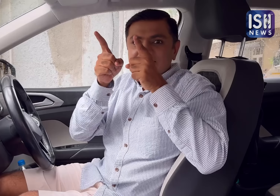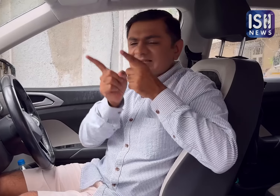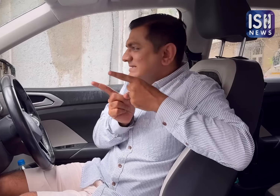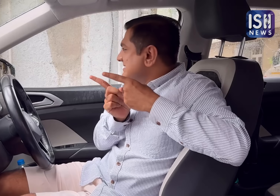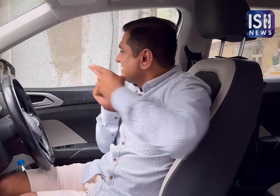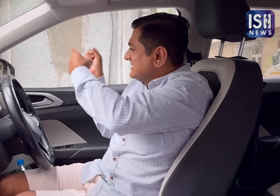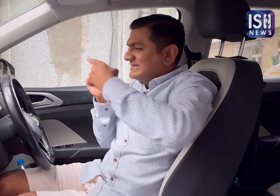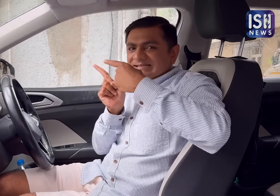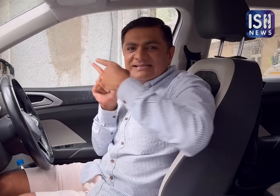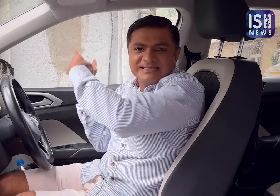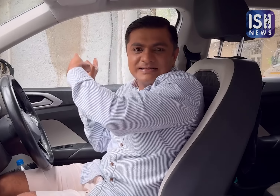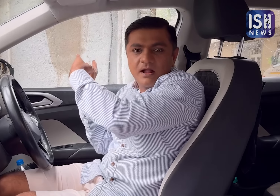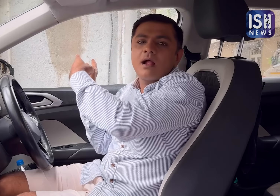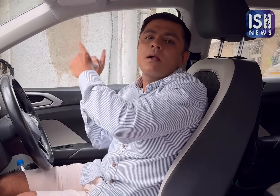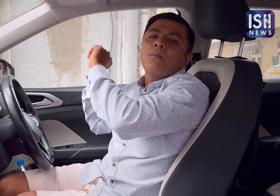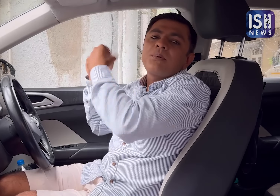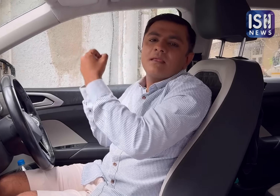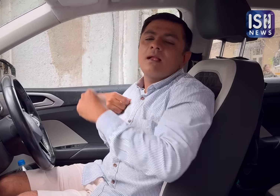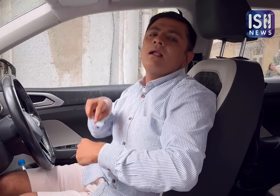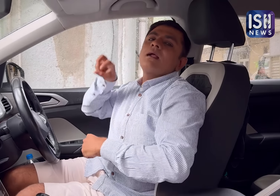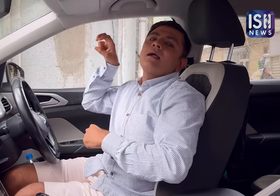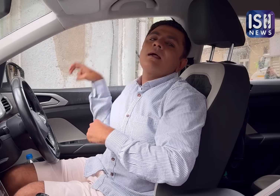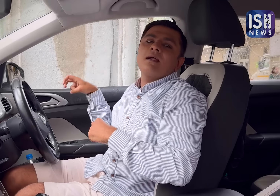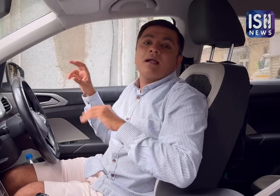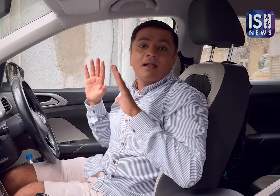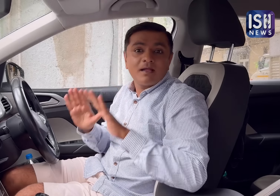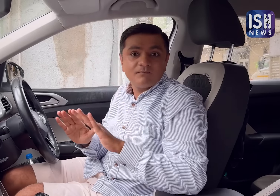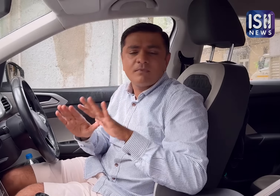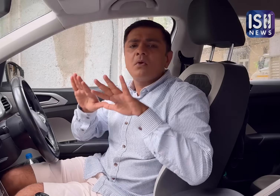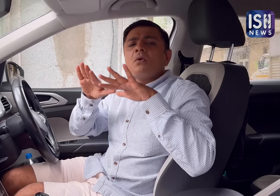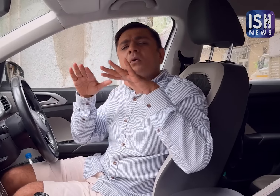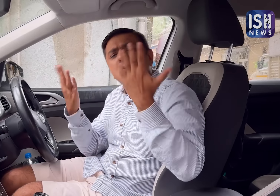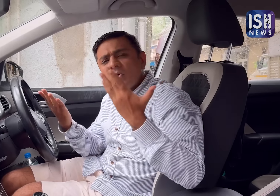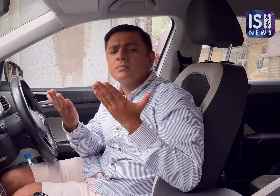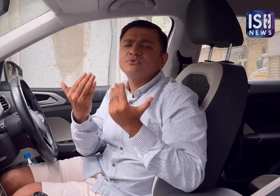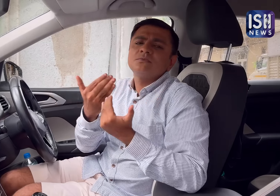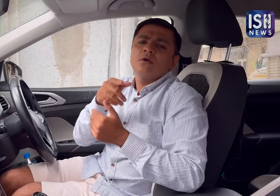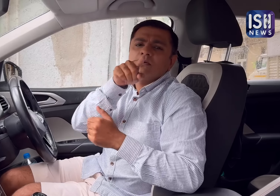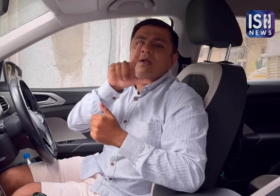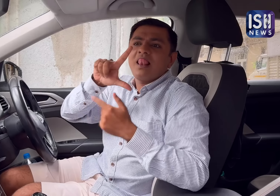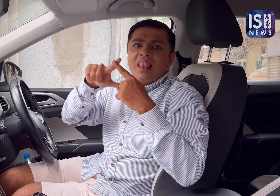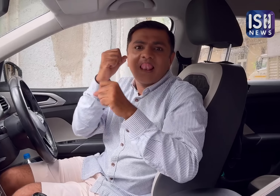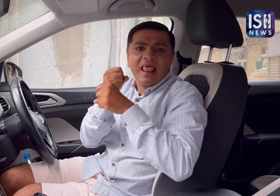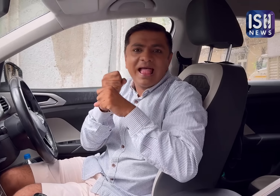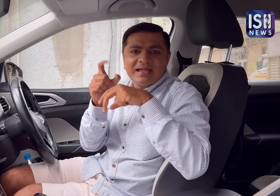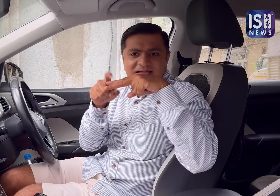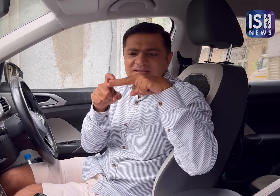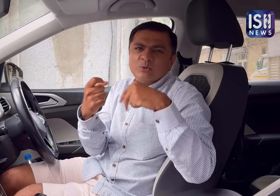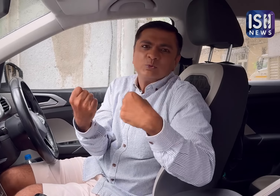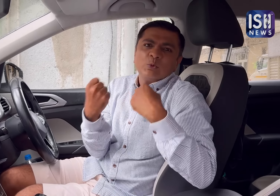दीजिए और खिडकी तोड़कर भागने के लिए इसका उपयोग करें विकल्पिक रूप से यदि आपके पैर पर्याप्ट मुजबूत